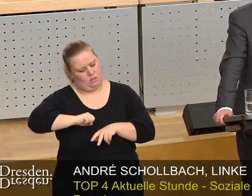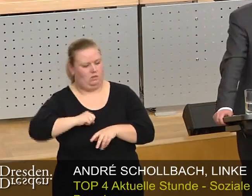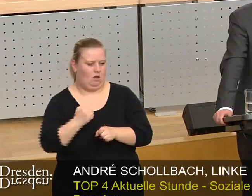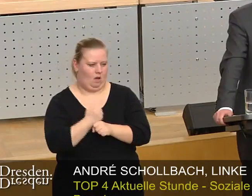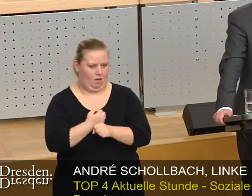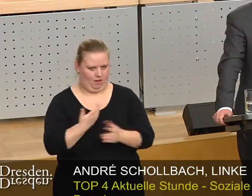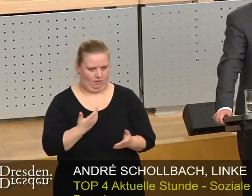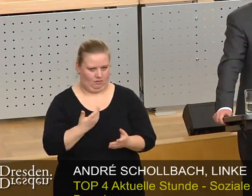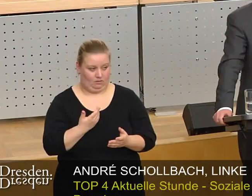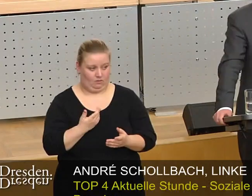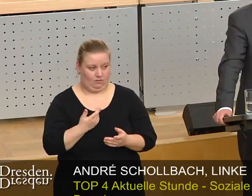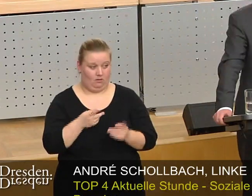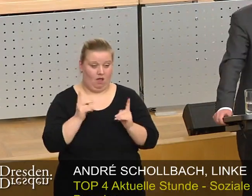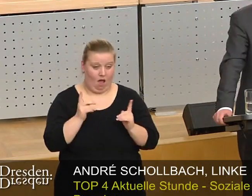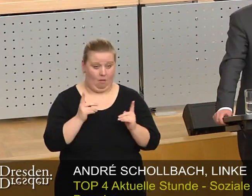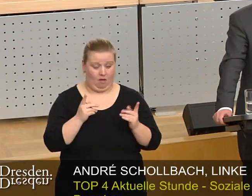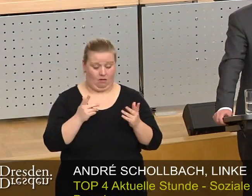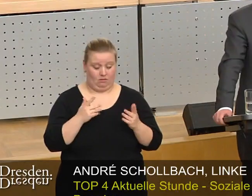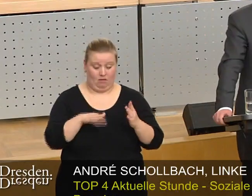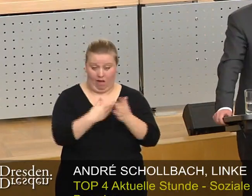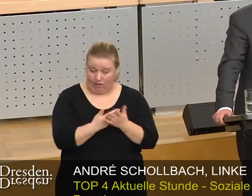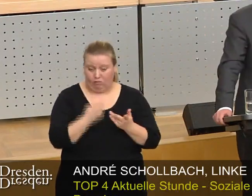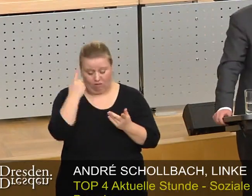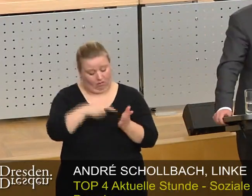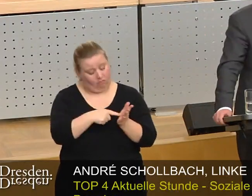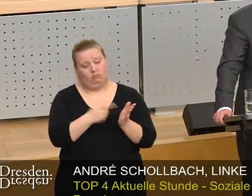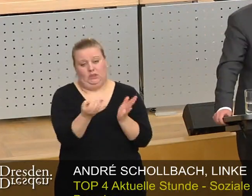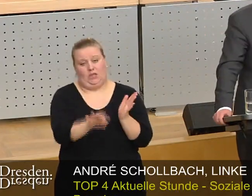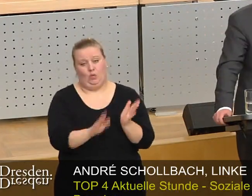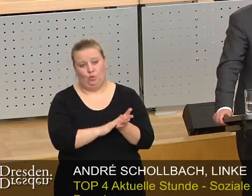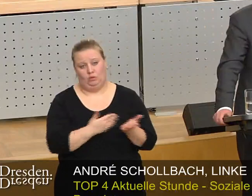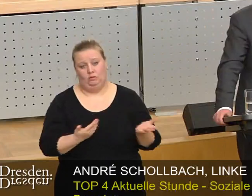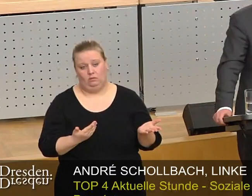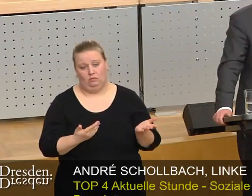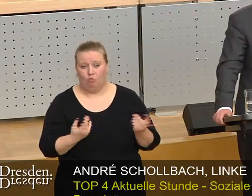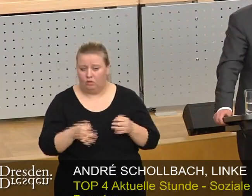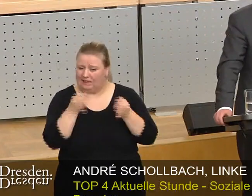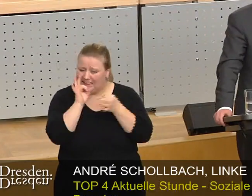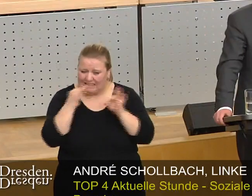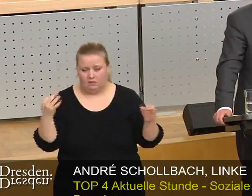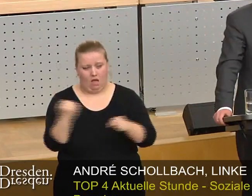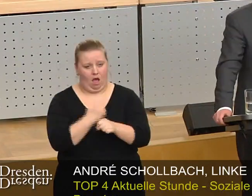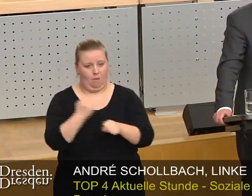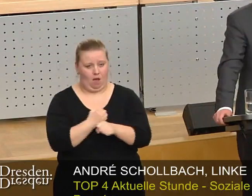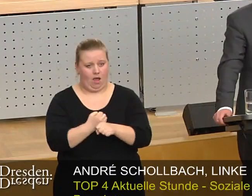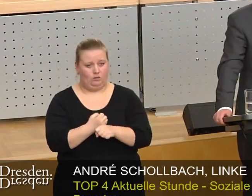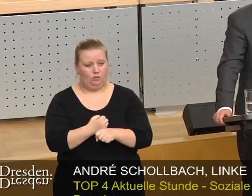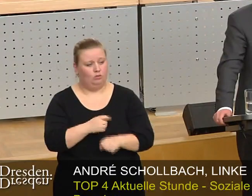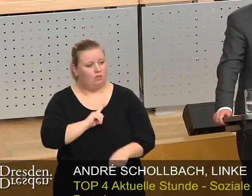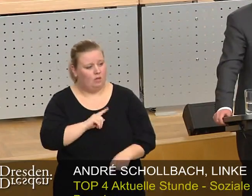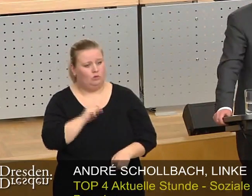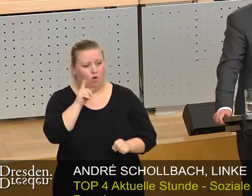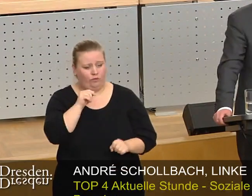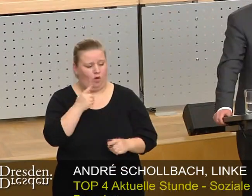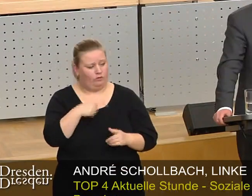gearbeitet hätte. Aber das Ergebnis kann sich trotzdem sehen lassen. Sie haben gründlich gearbeitet und ich habe ihn oft